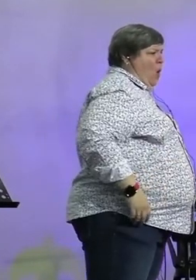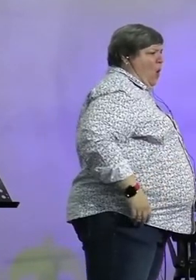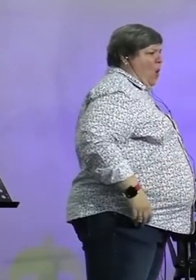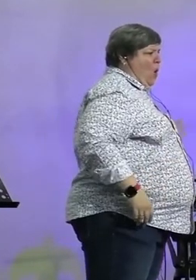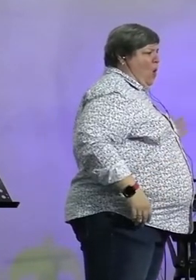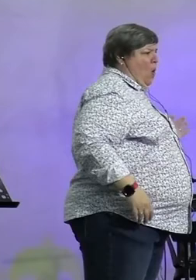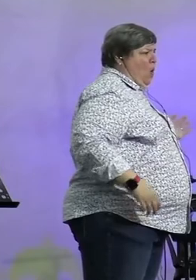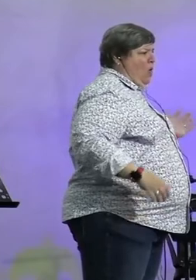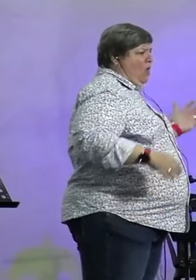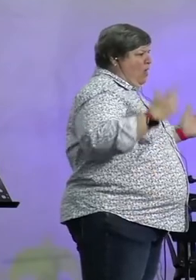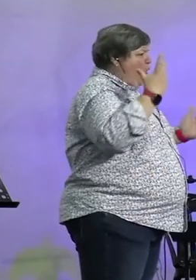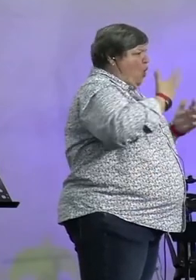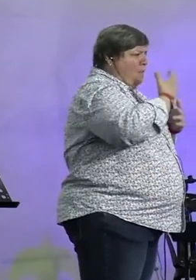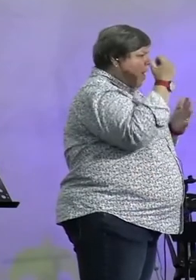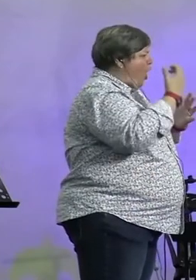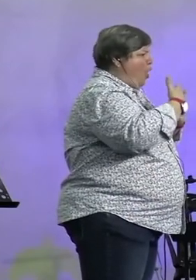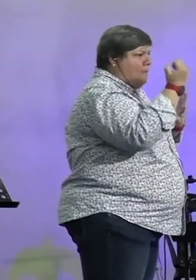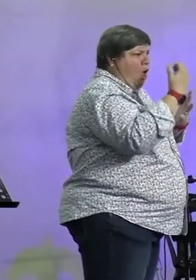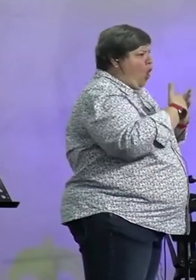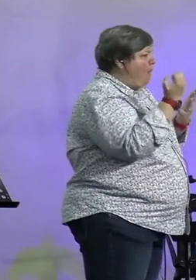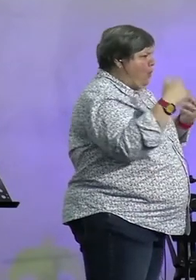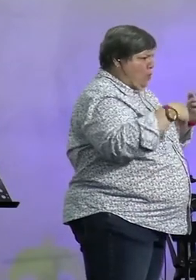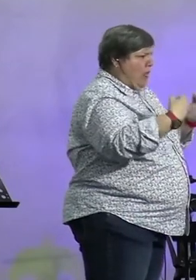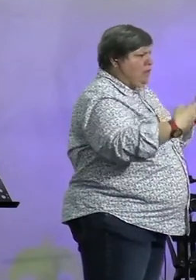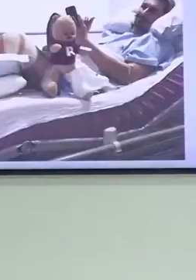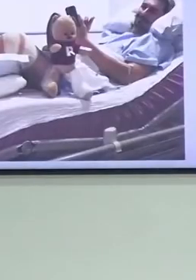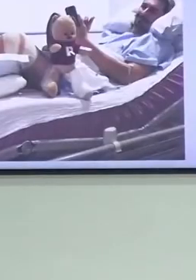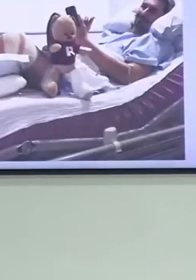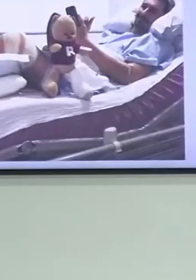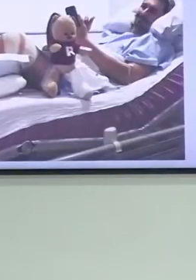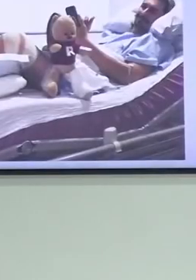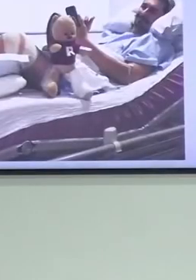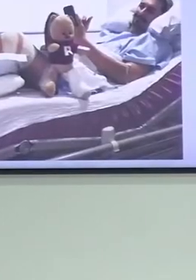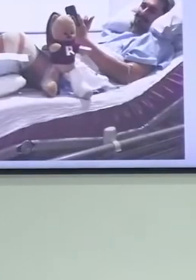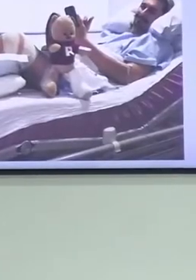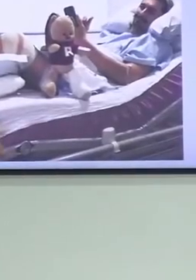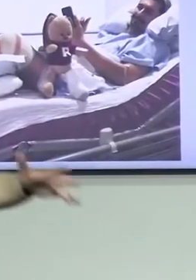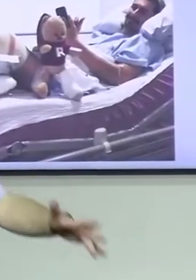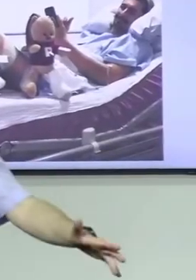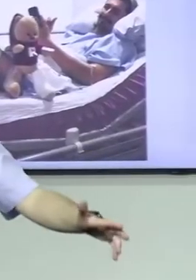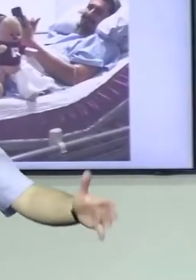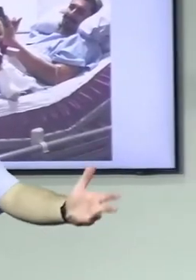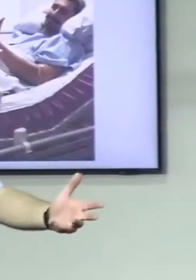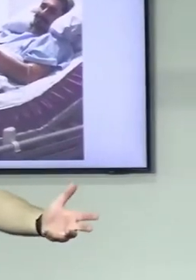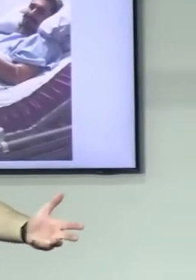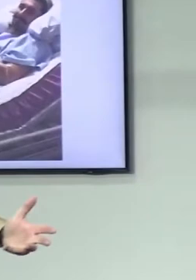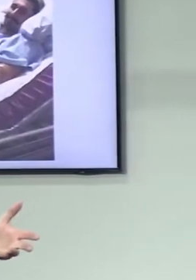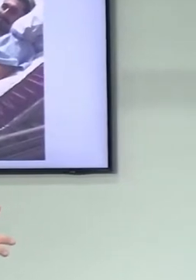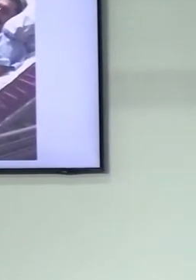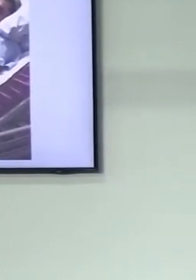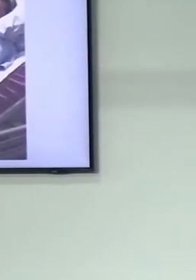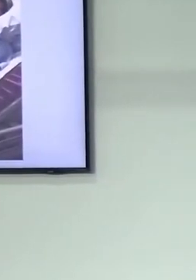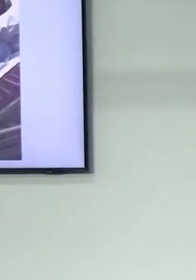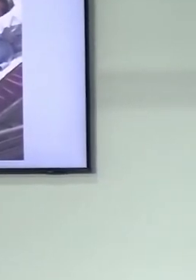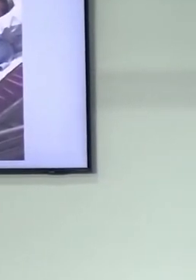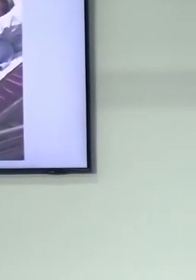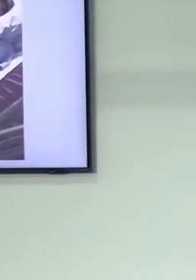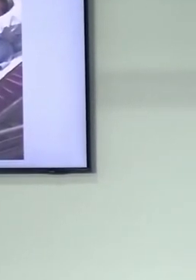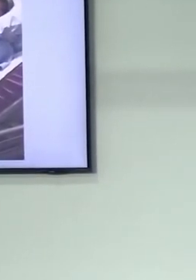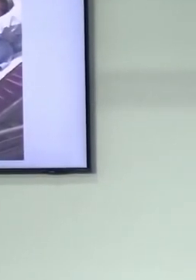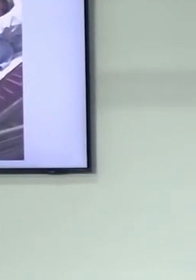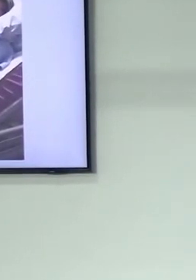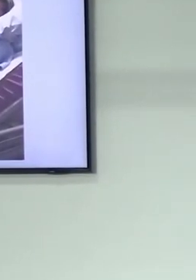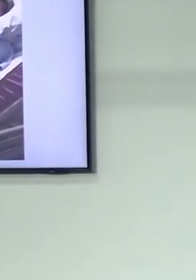kansen gehad om jou te kom haal, en het jou nog nie kom haal nie. En, en, Andrew het nou drie motorfiets om te vertel, wat afgeskryf is van,